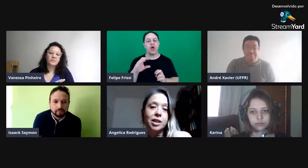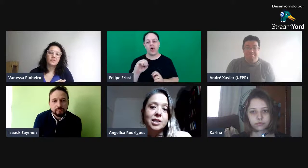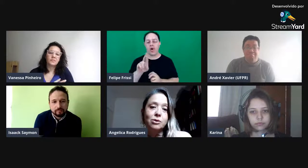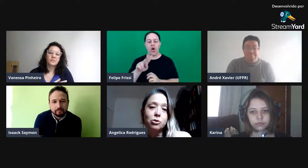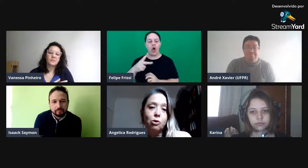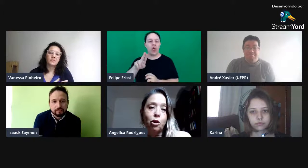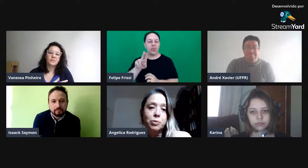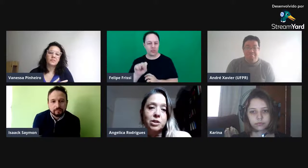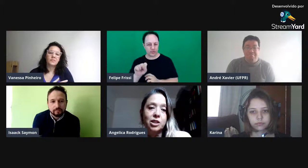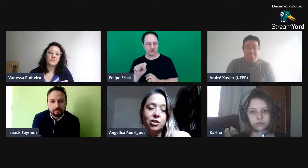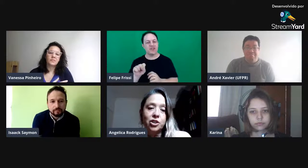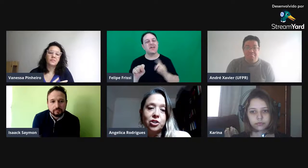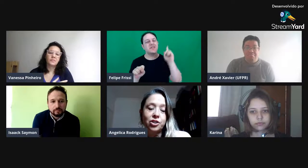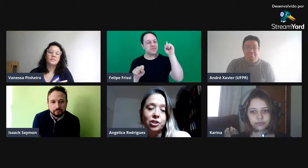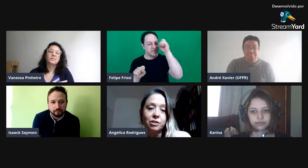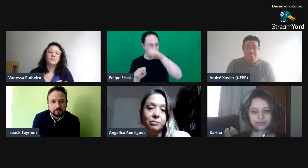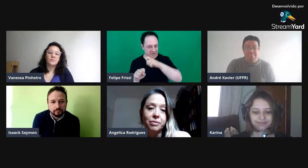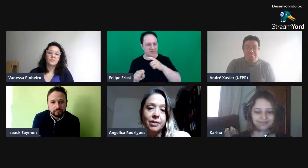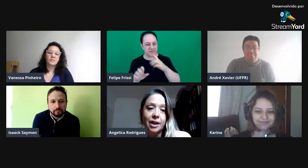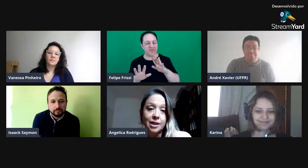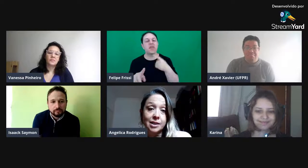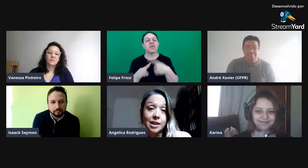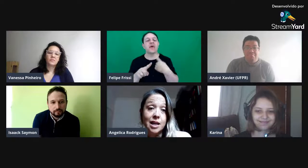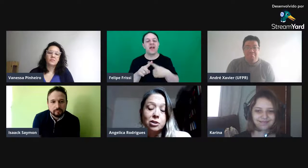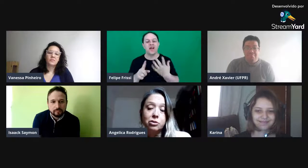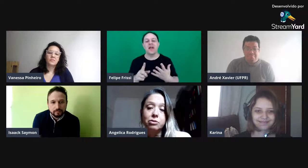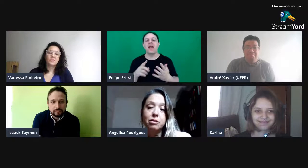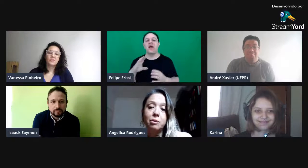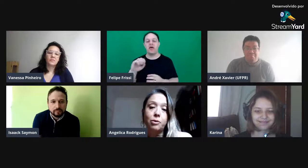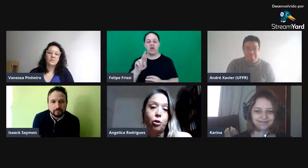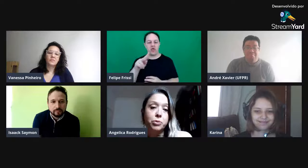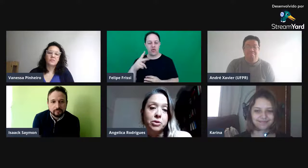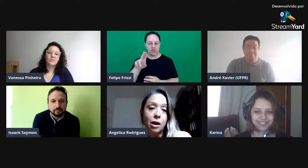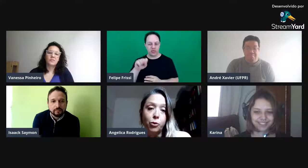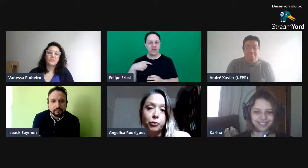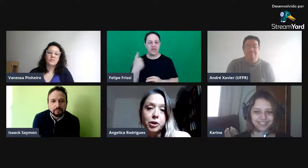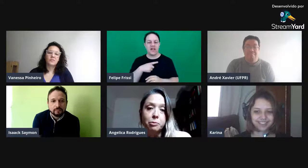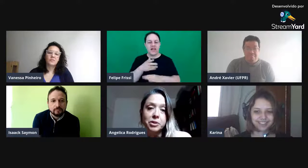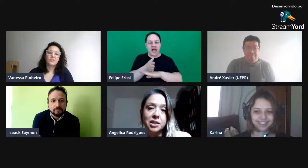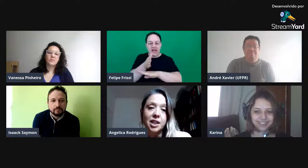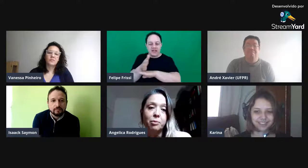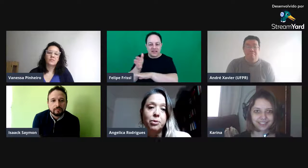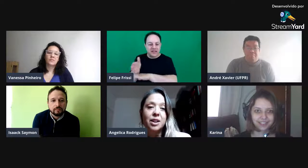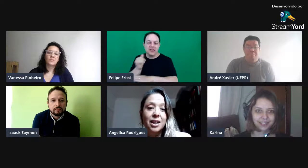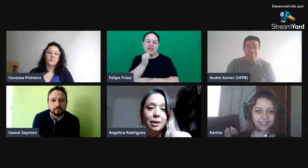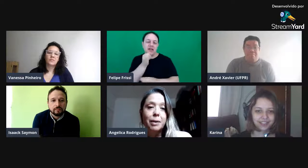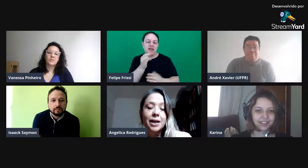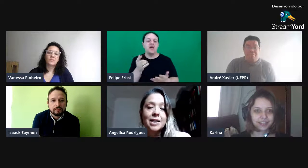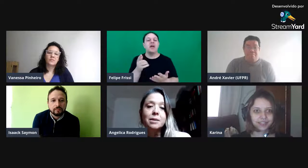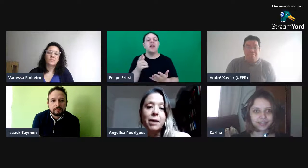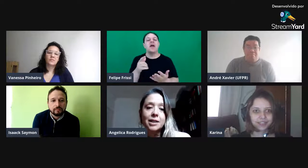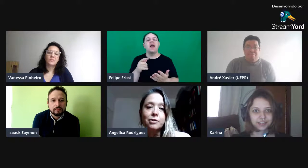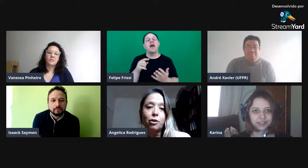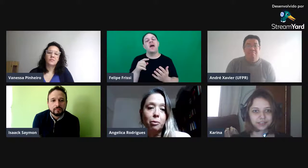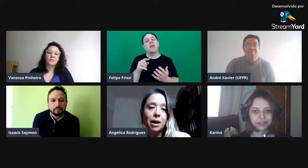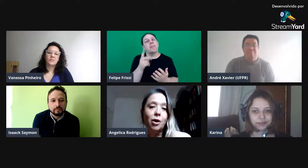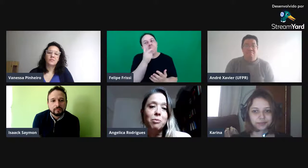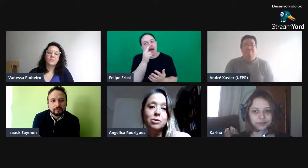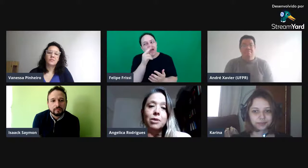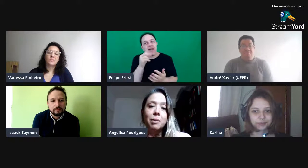assim, os corpus que a gente tem acesso, né? Corpus da UFSC, por exemplo, parece mais formal, mas não é